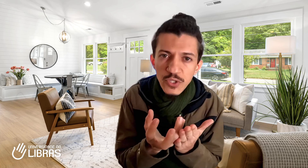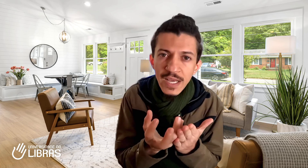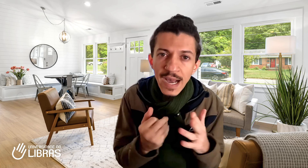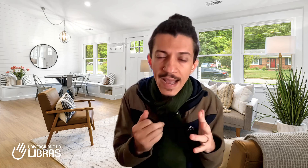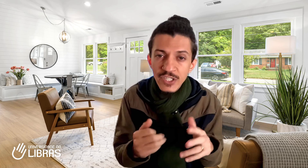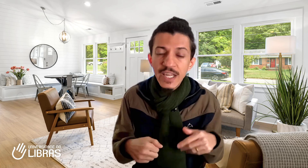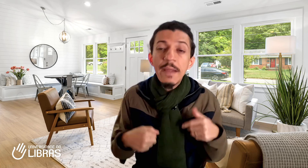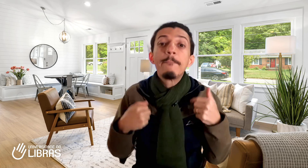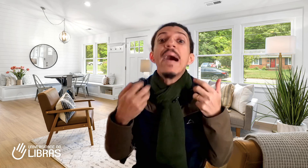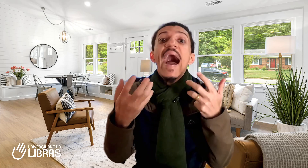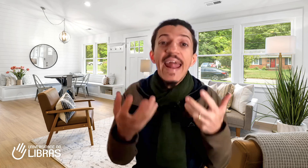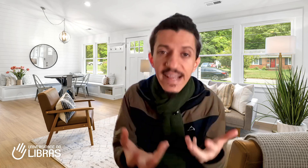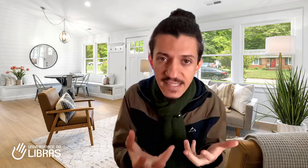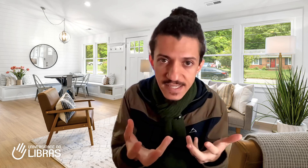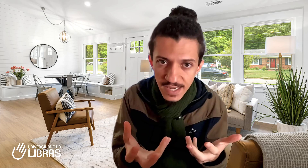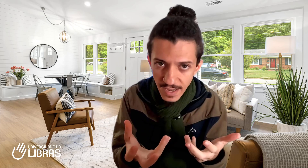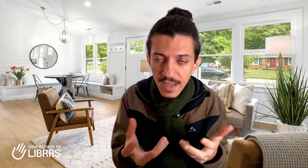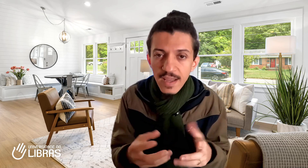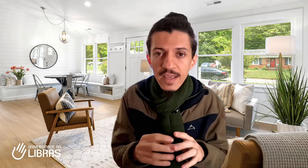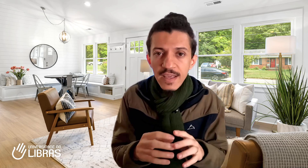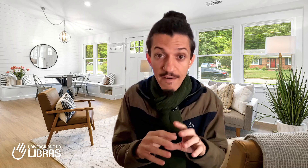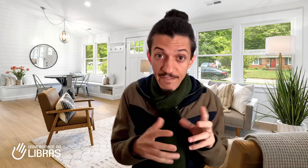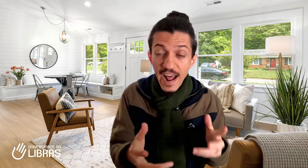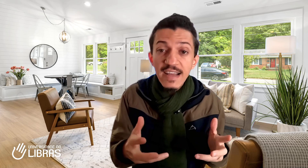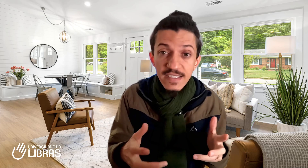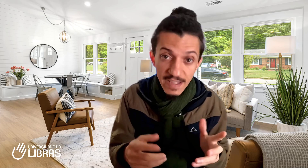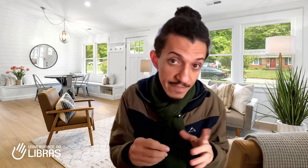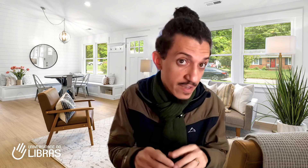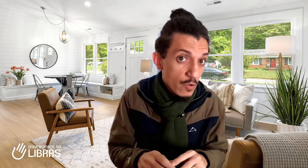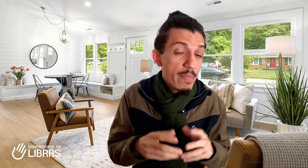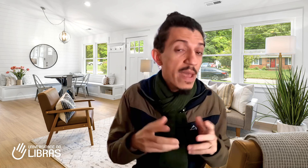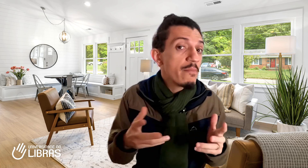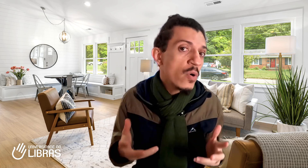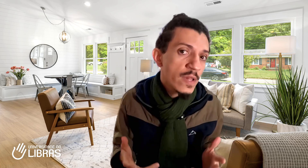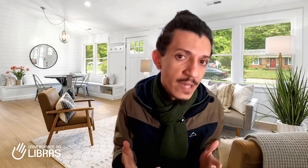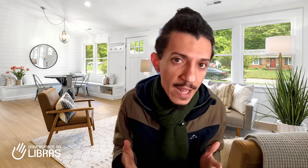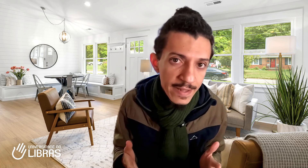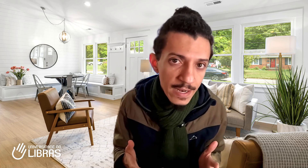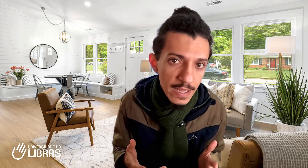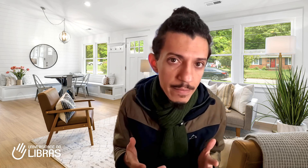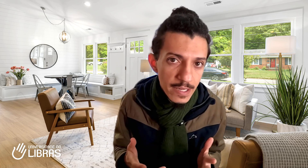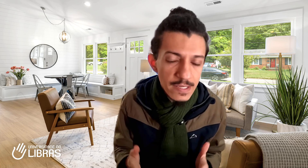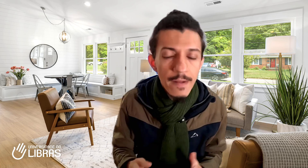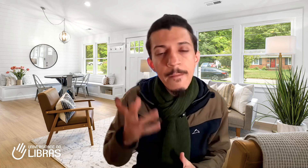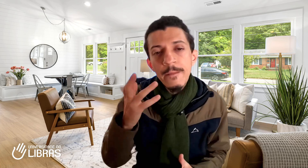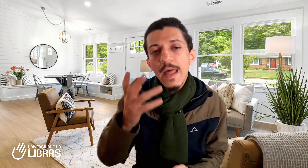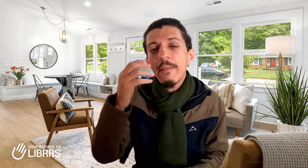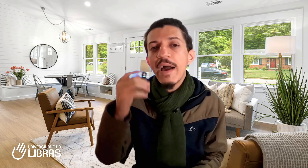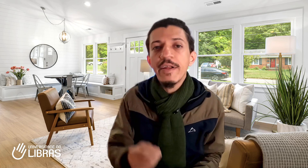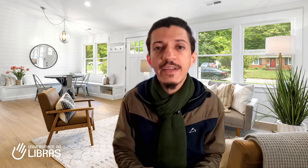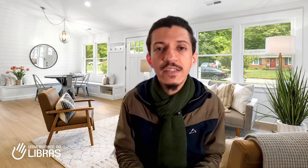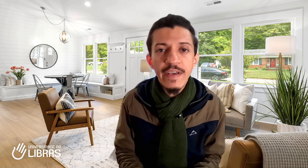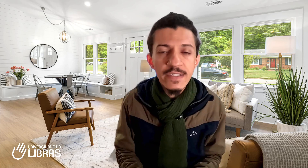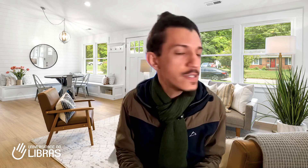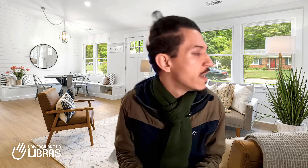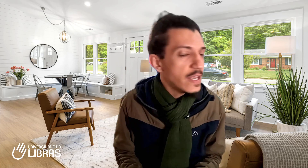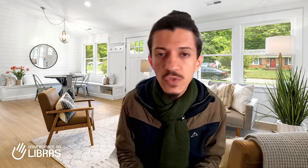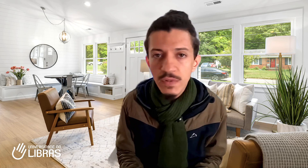encaixe e pareça que a frase está ficando bem montada em Libras, na maioria das vezes, isso não